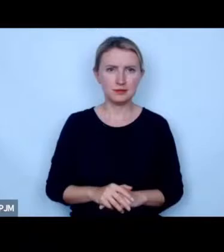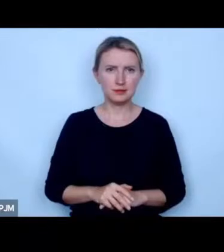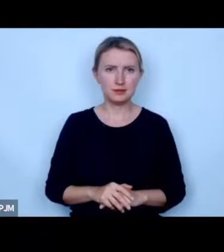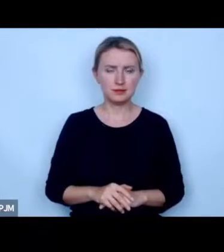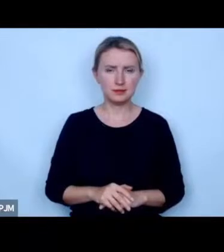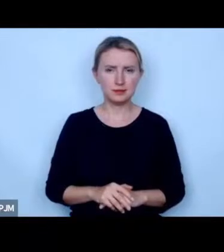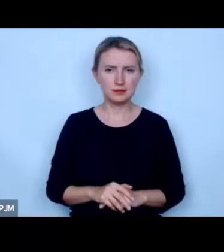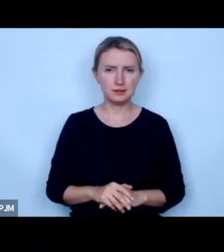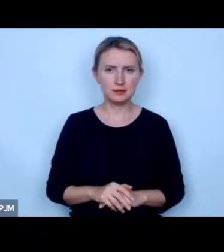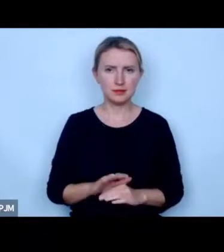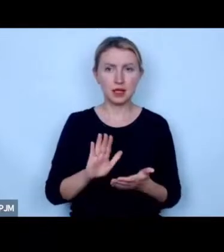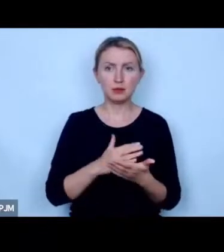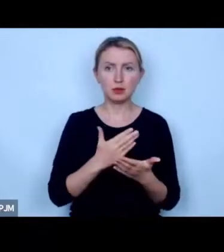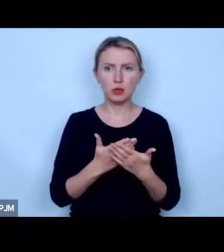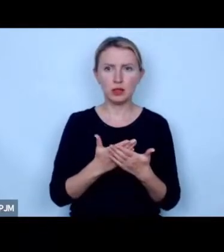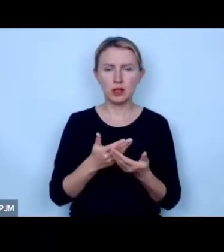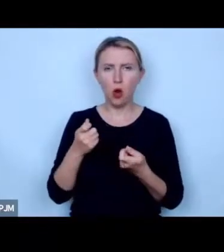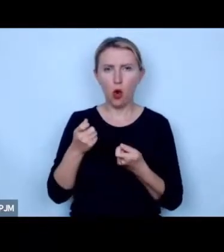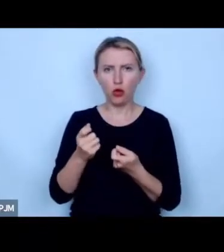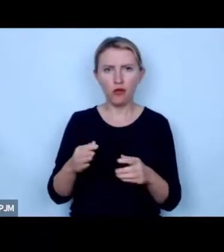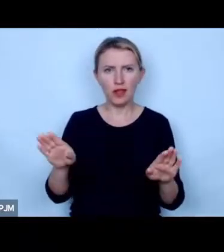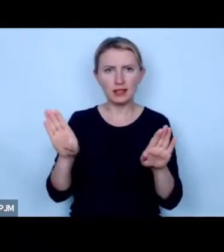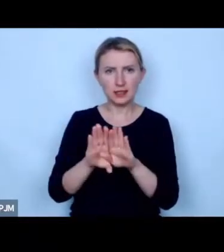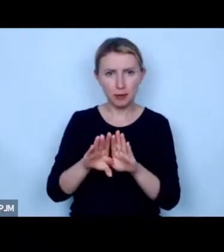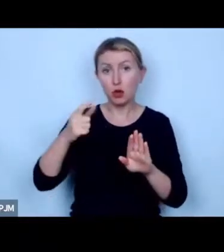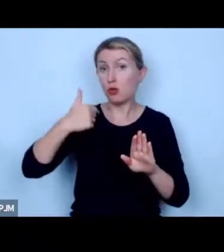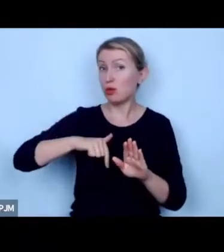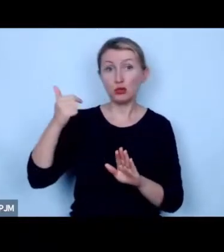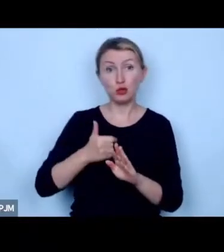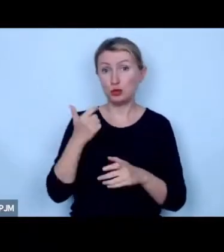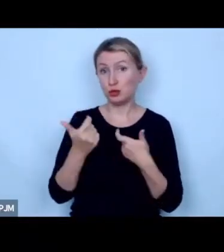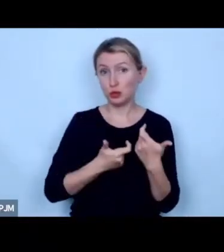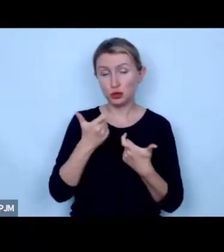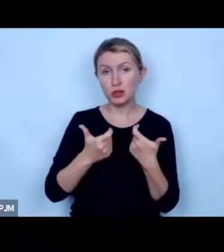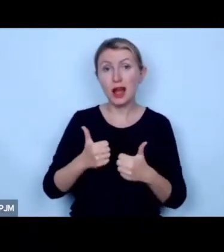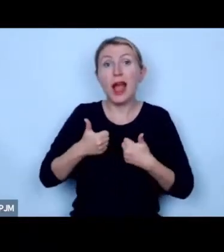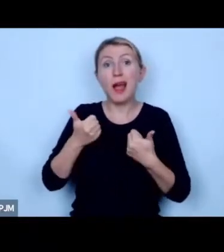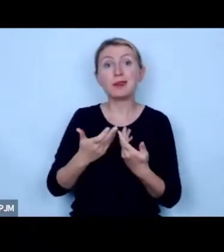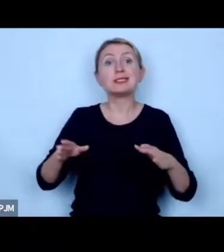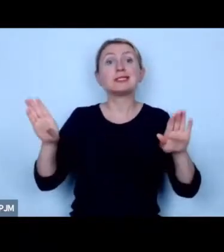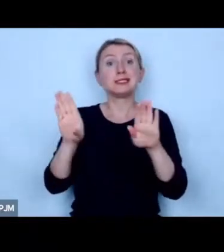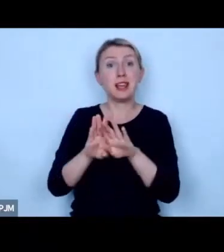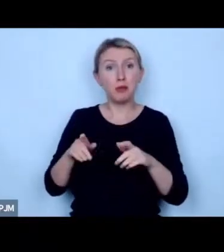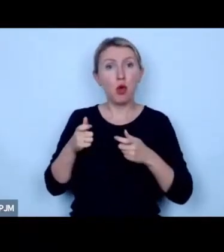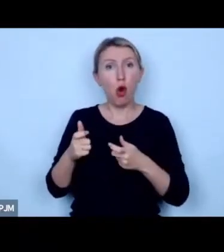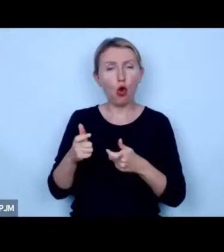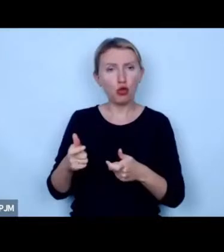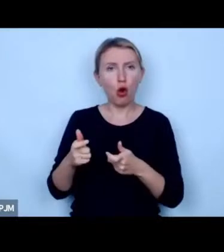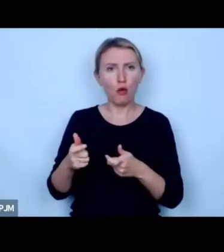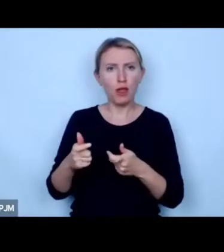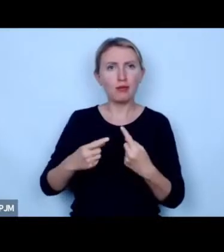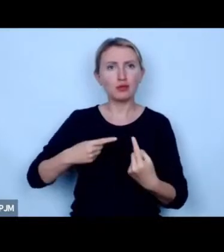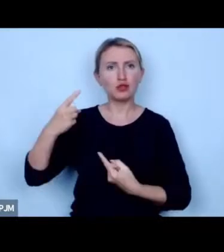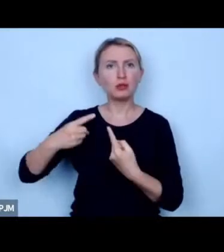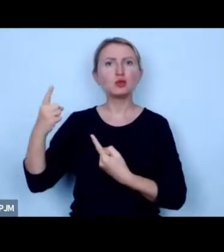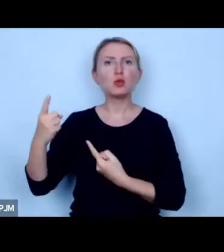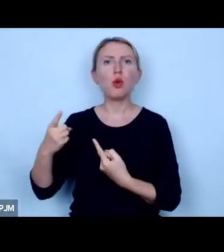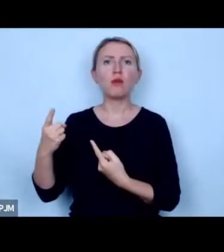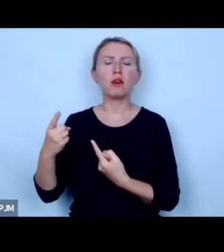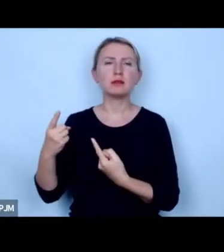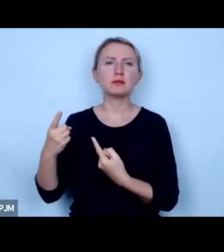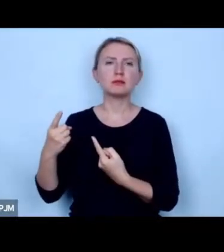zamknąć te hodowle my musimy to w końcu zrobić by zamknąć te hodowle przemysłowe co oczywiście